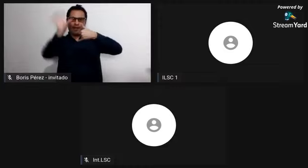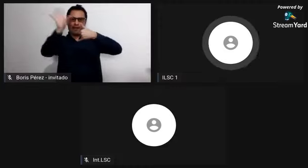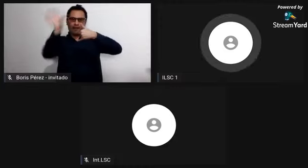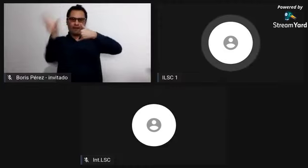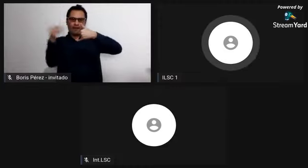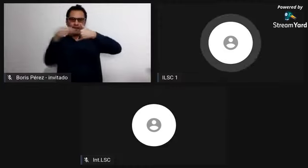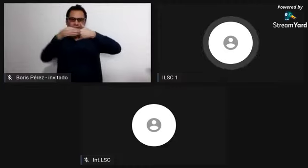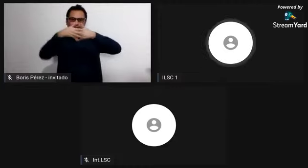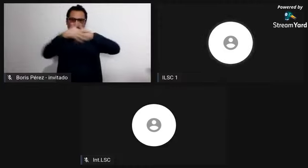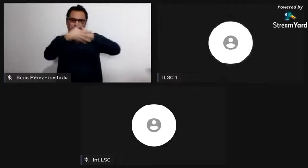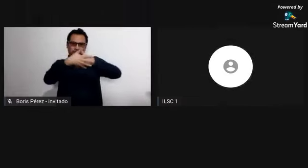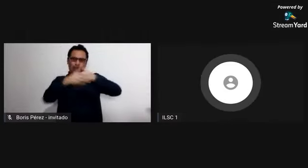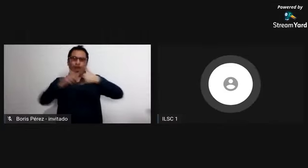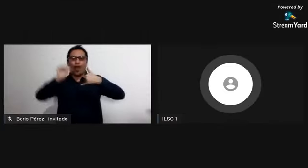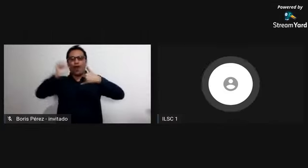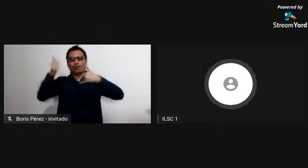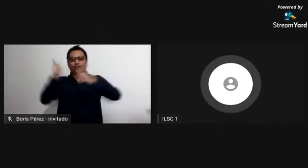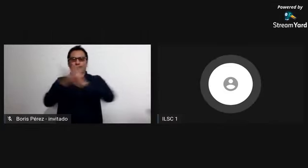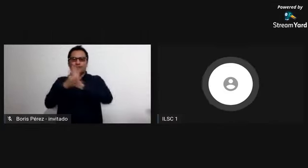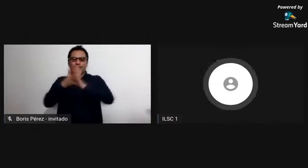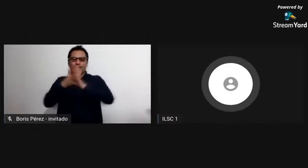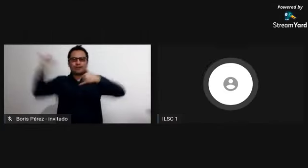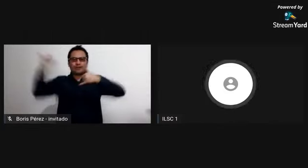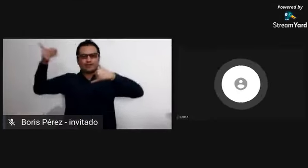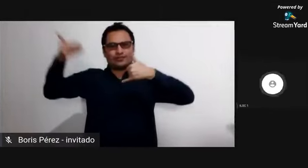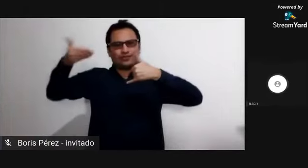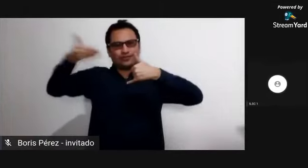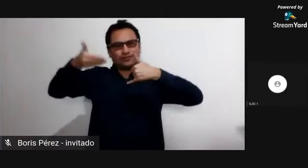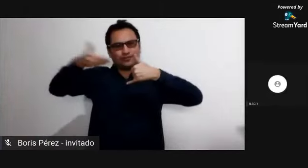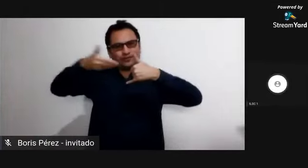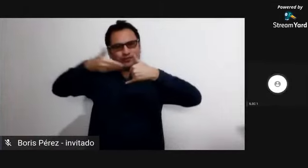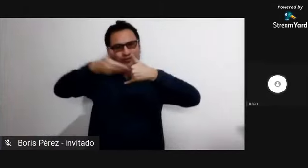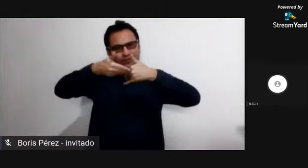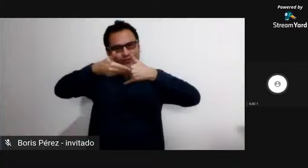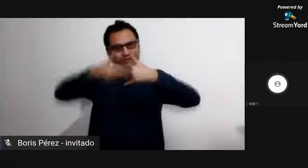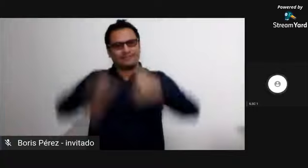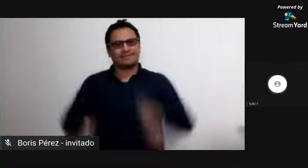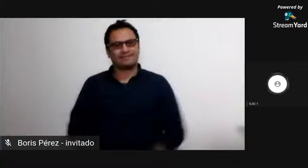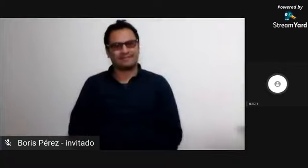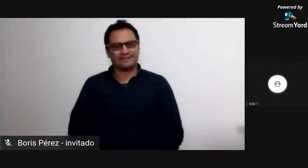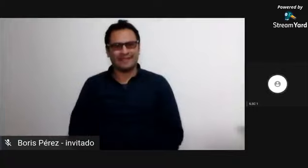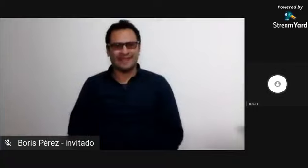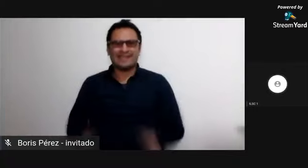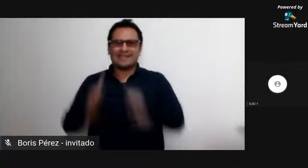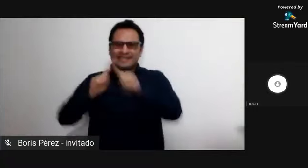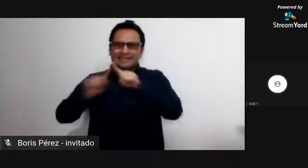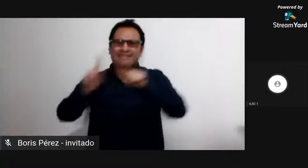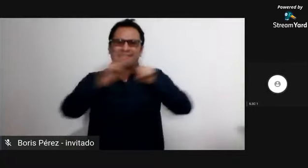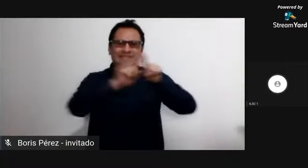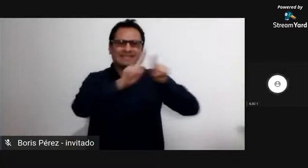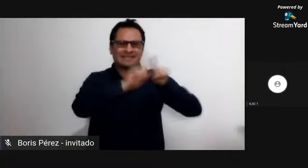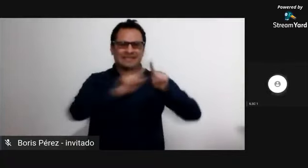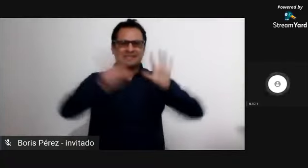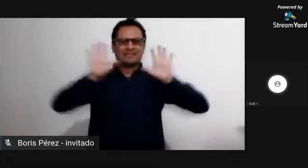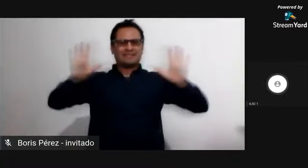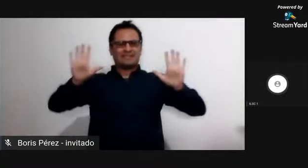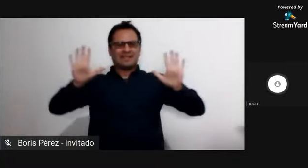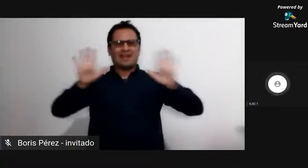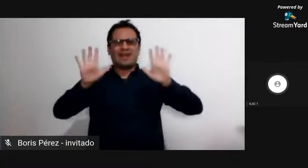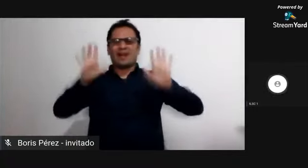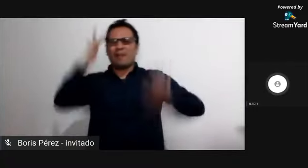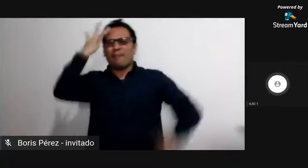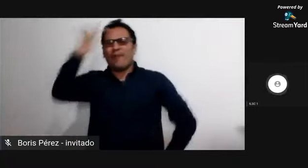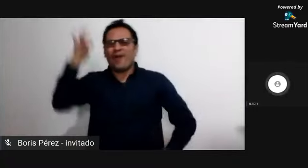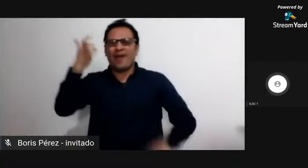ok entonces cuando hablamos de afrocolombianos utilizaremos esta seña algunas personas lo hacen